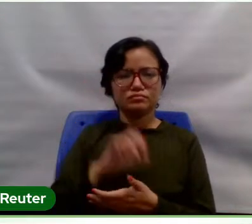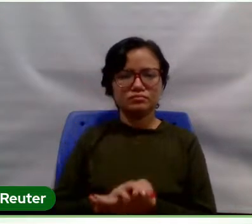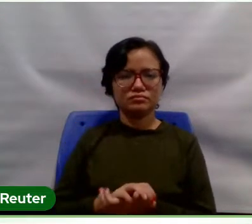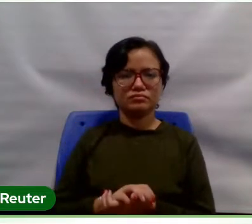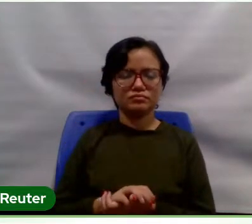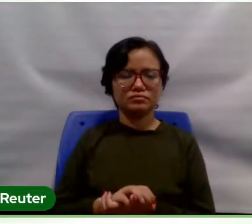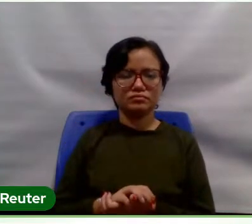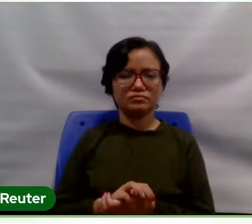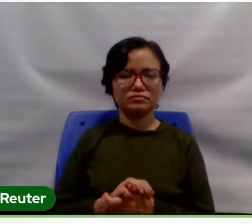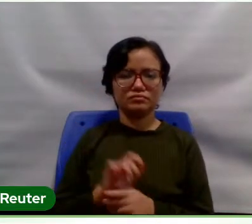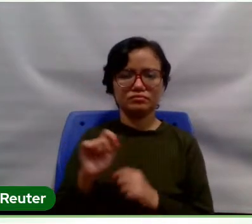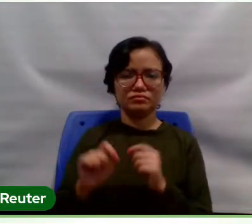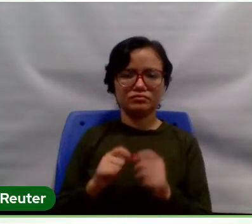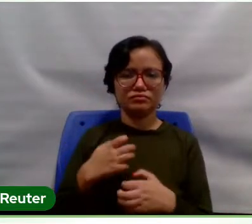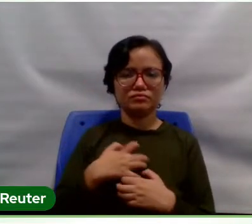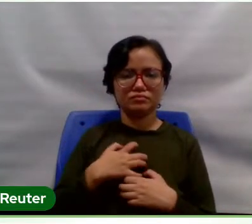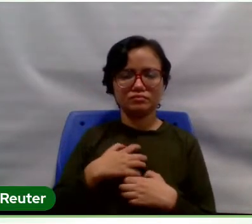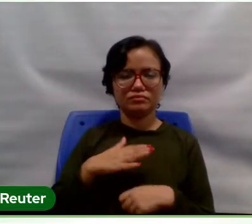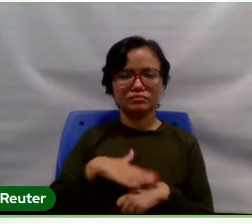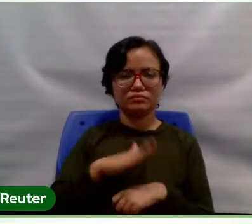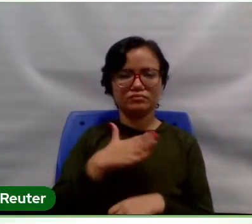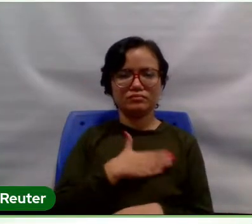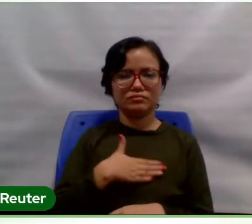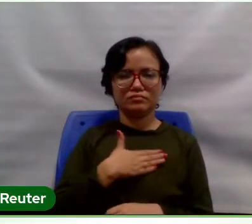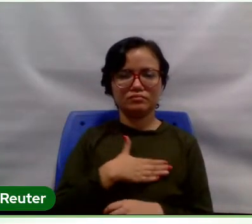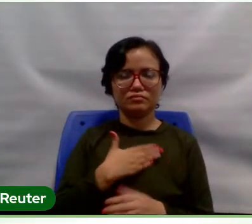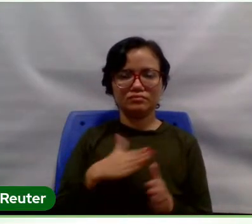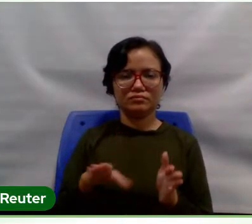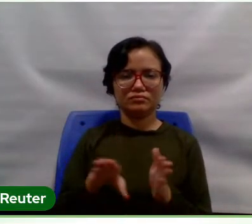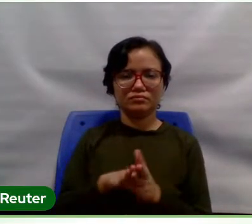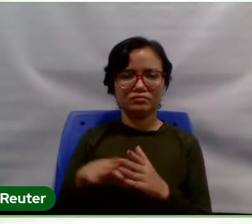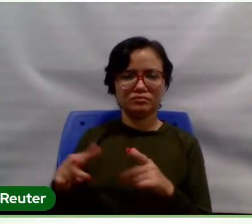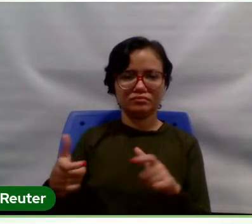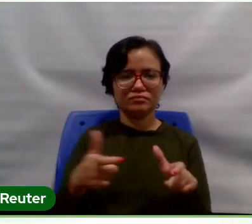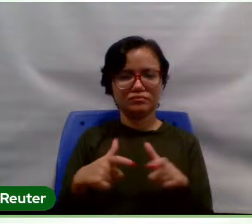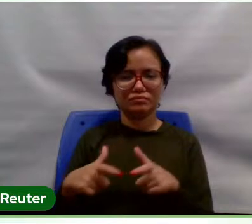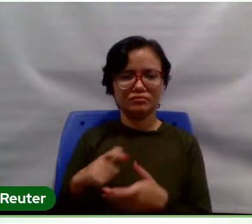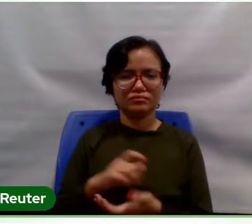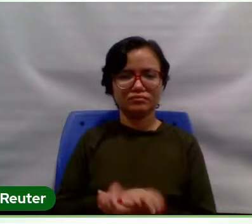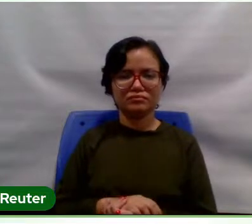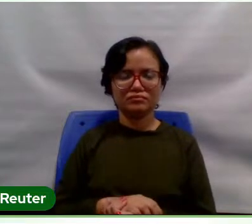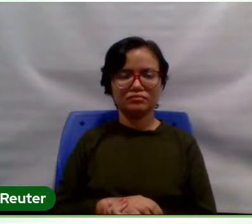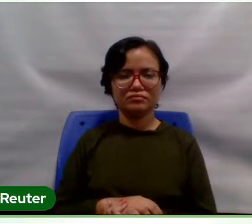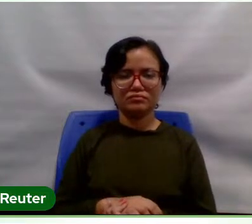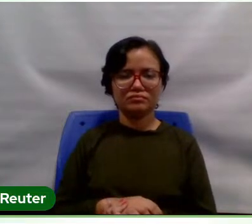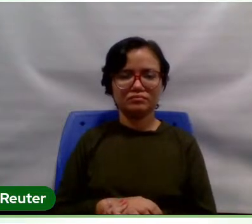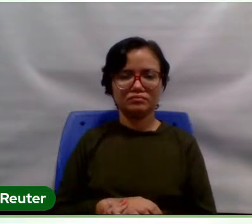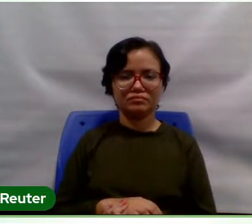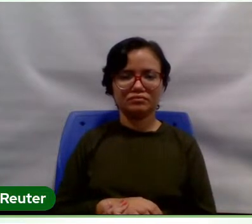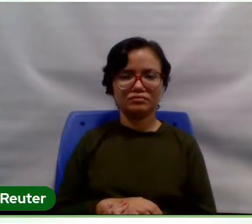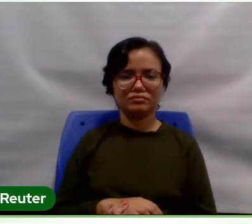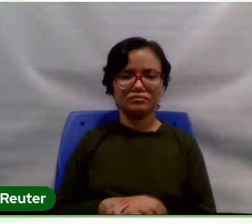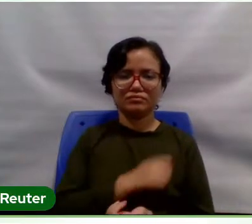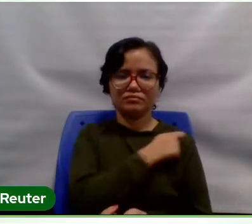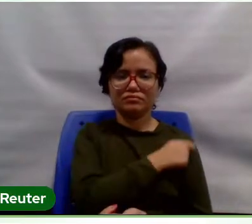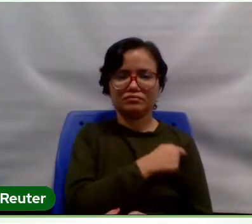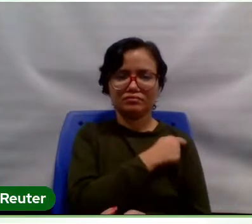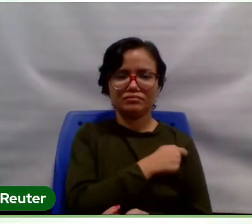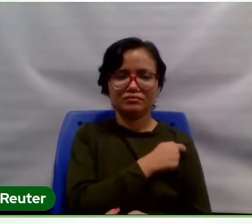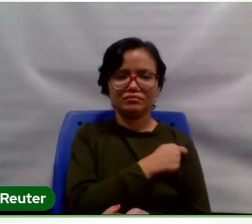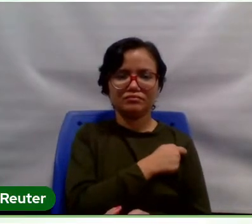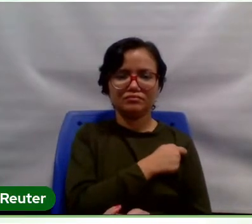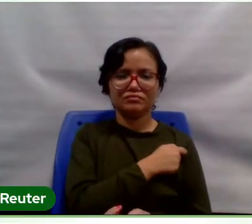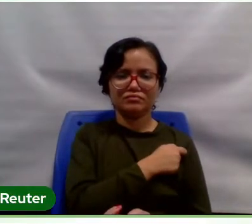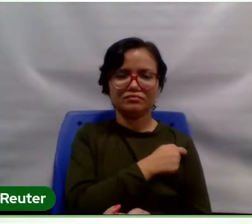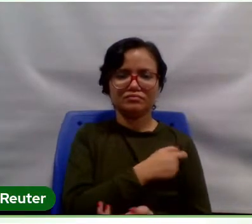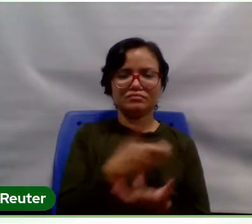me dá mais prazer é chegar nos lugares e os alunos fazerem questão de dizer que foram